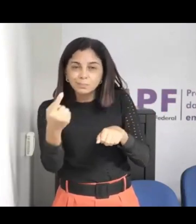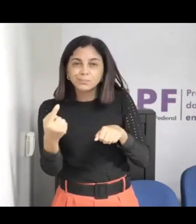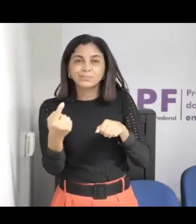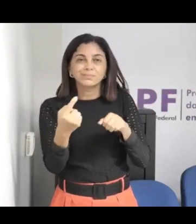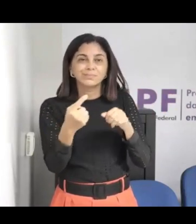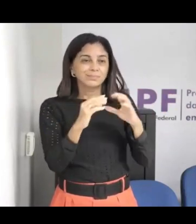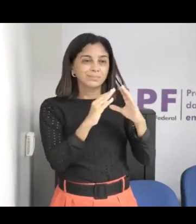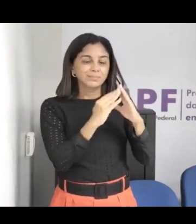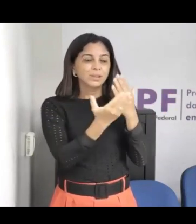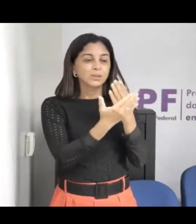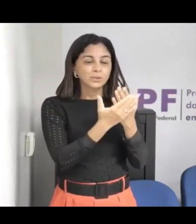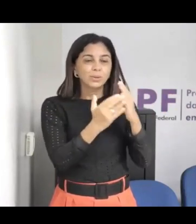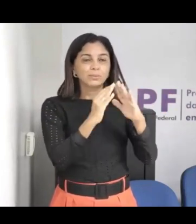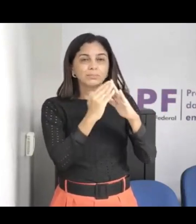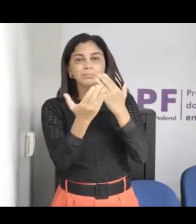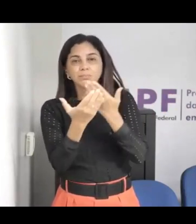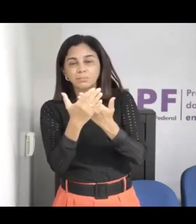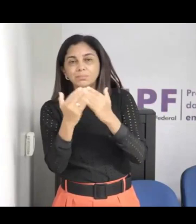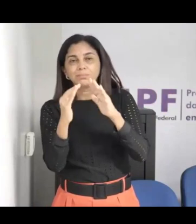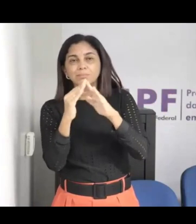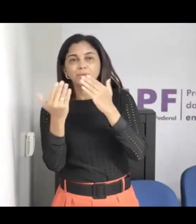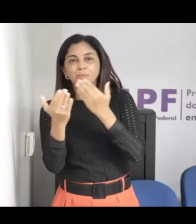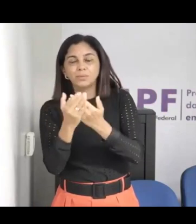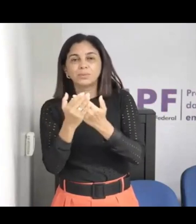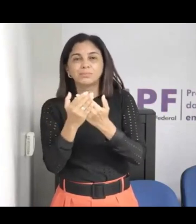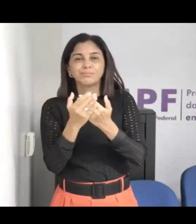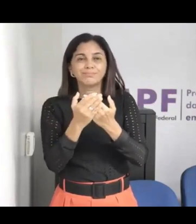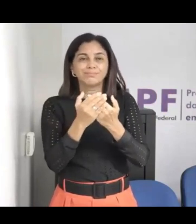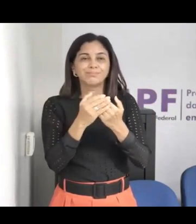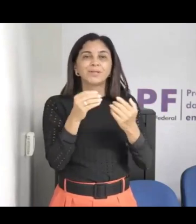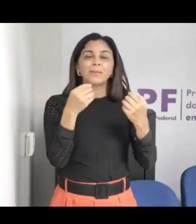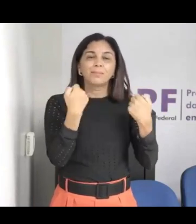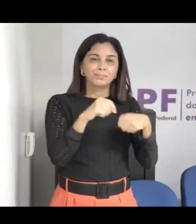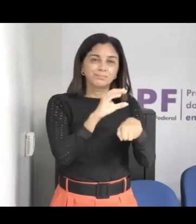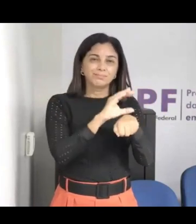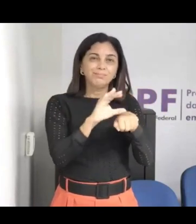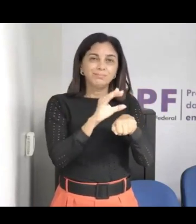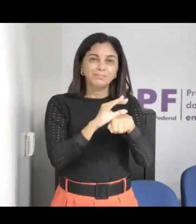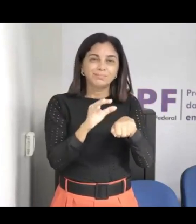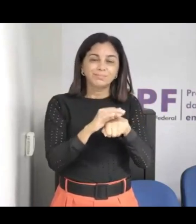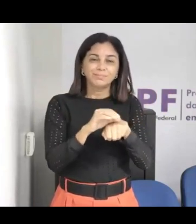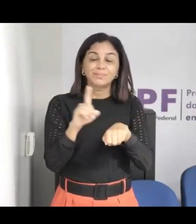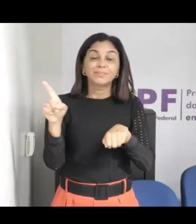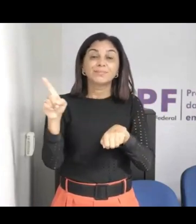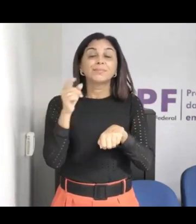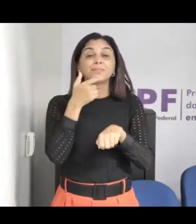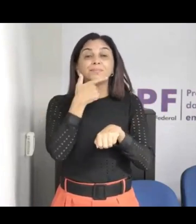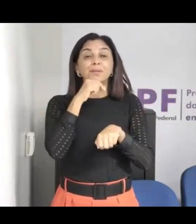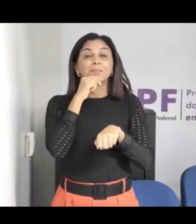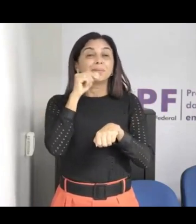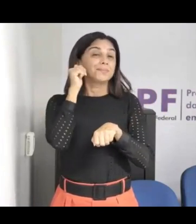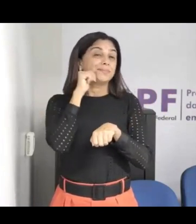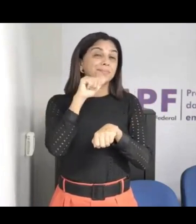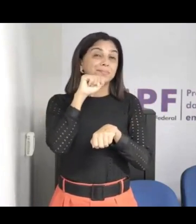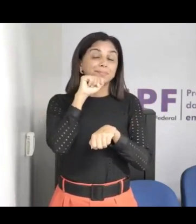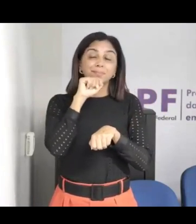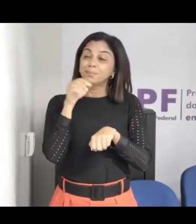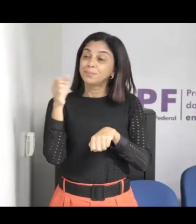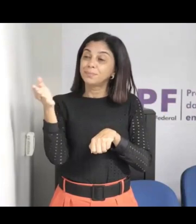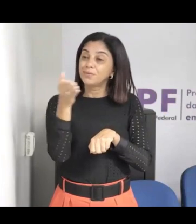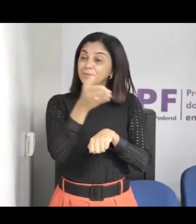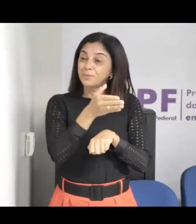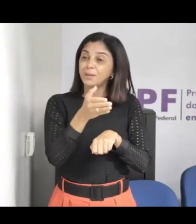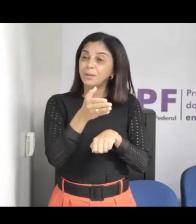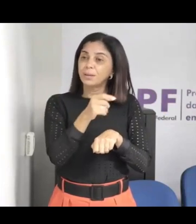termo, né, autorizando o uso da imagem da criança, né, e isso até pouco tempo atrás, até hoje, né, é muito